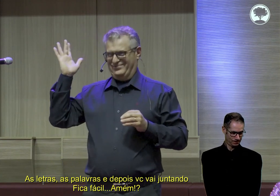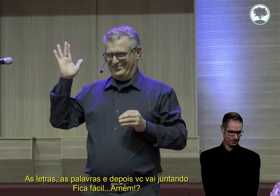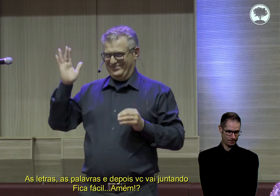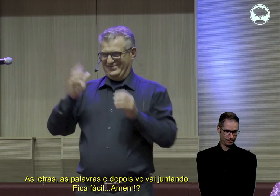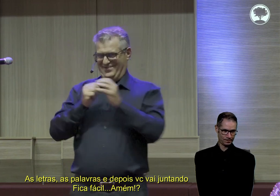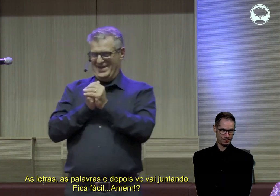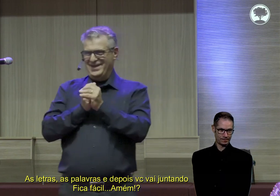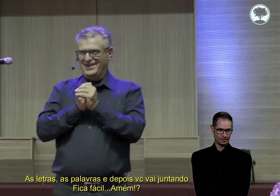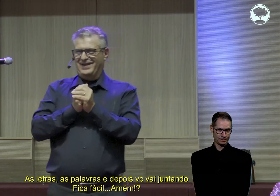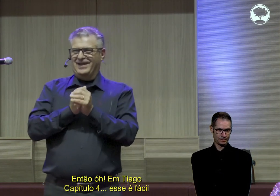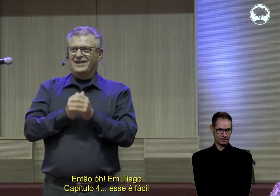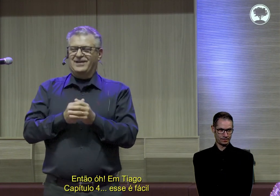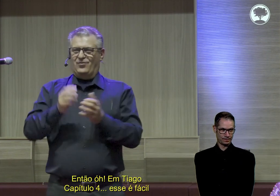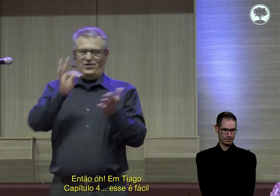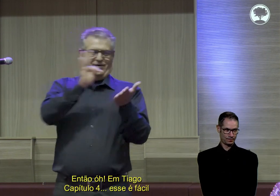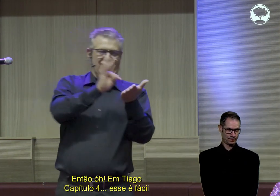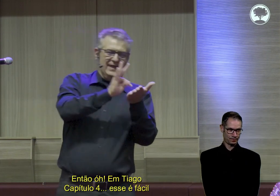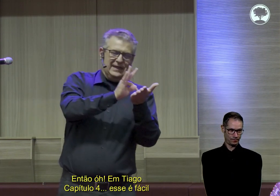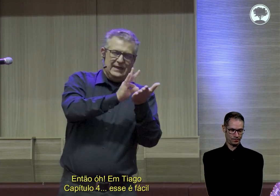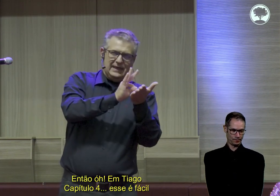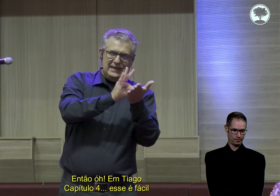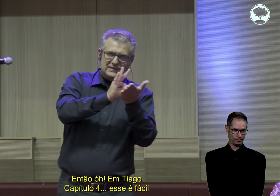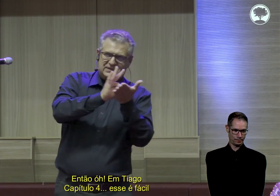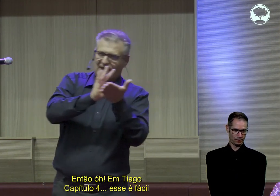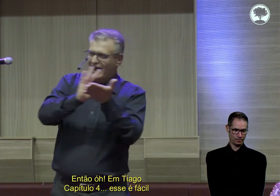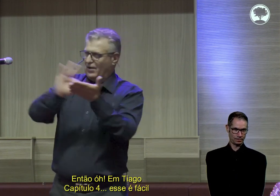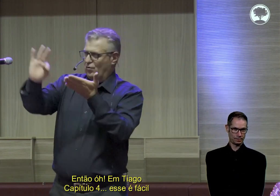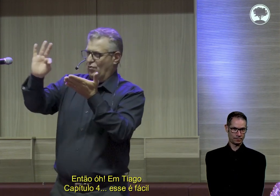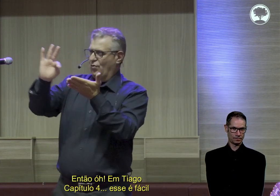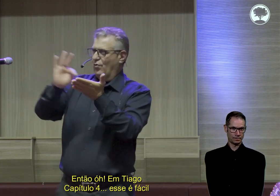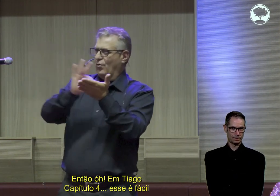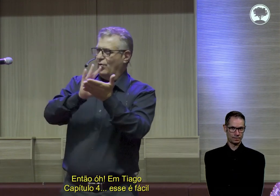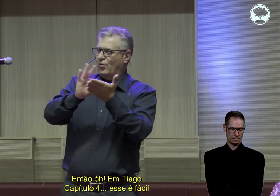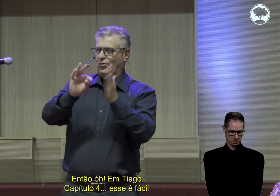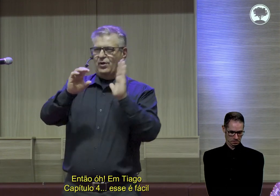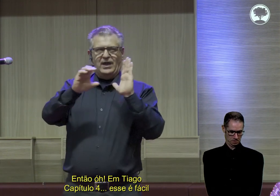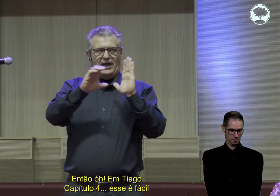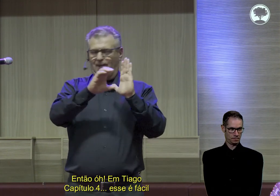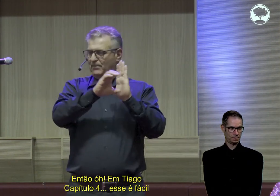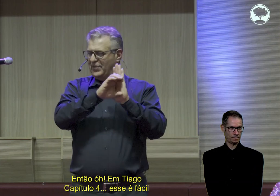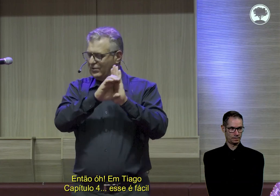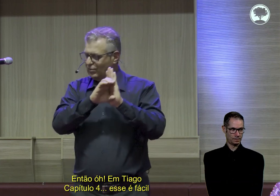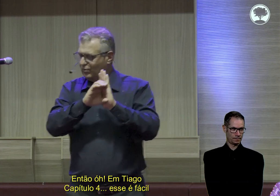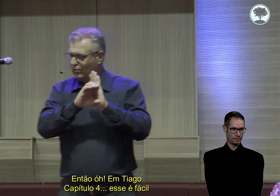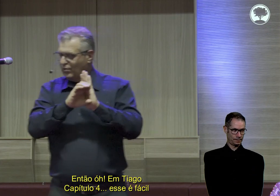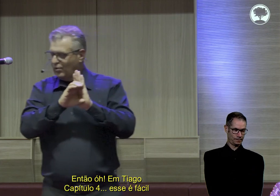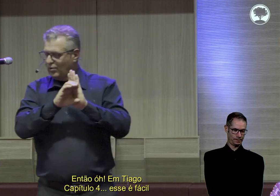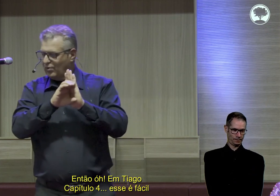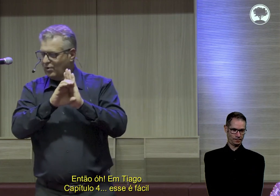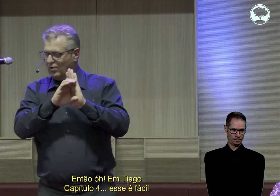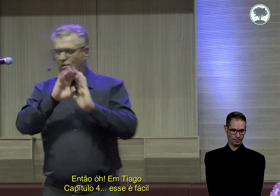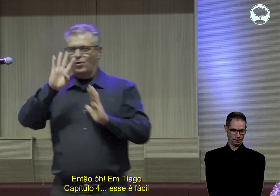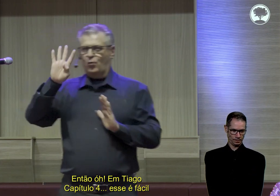fácil. Amém? Então, em Tiago, capítulo